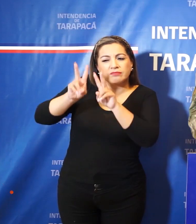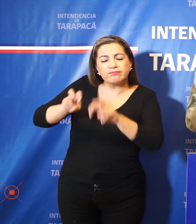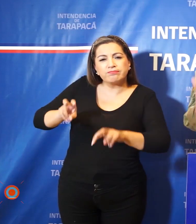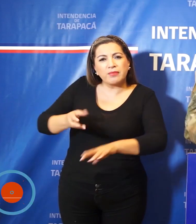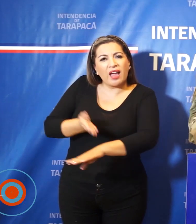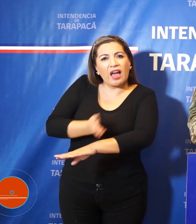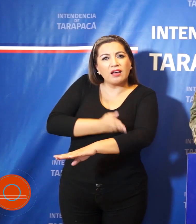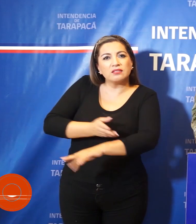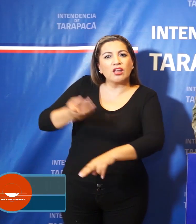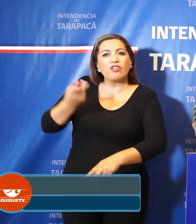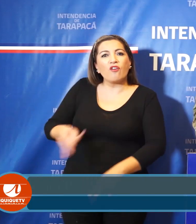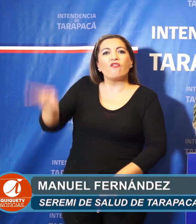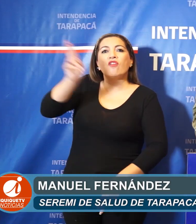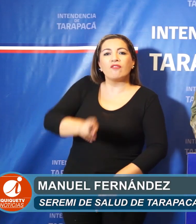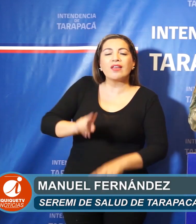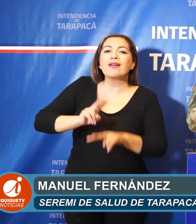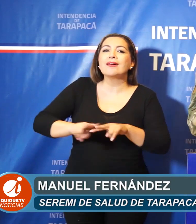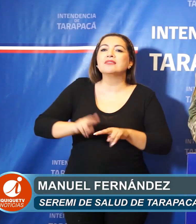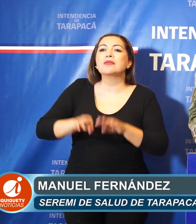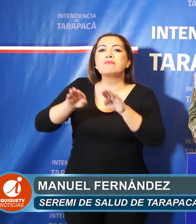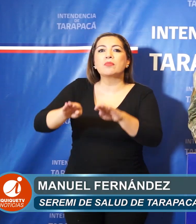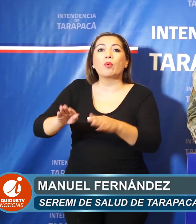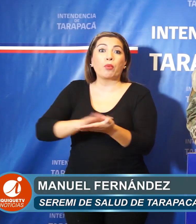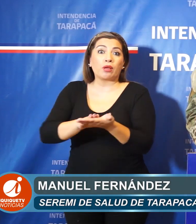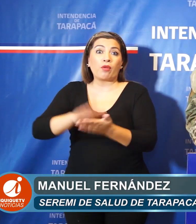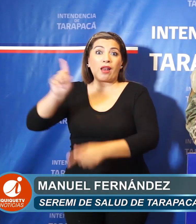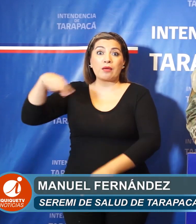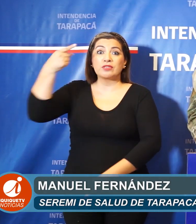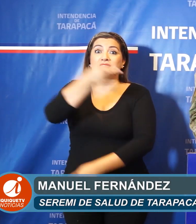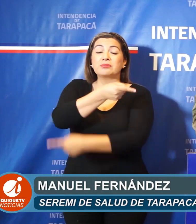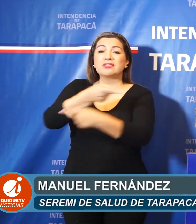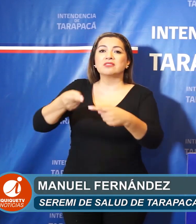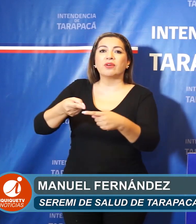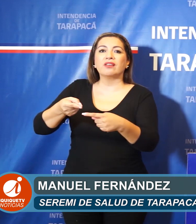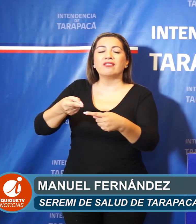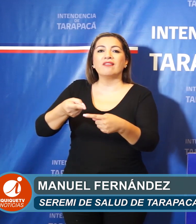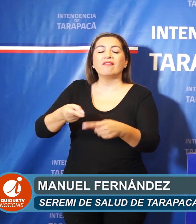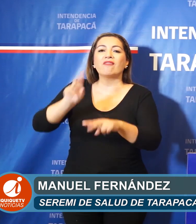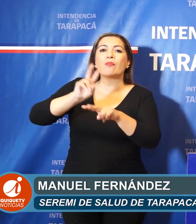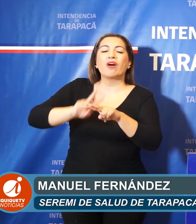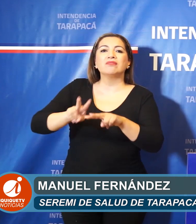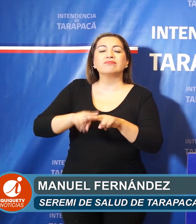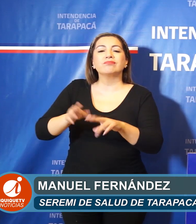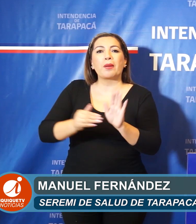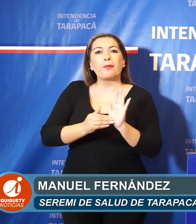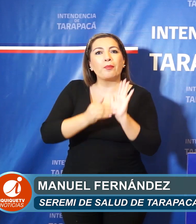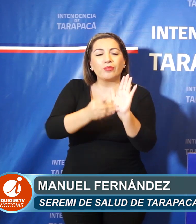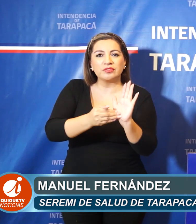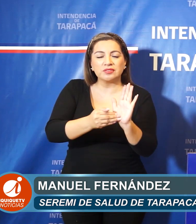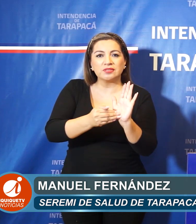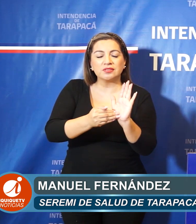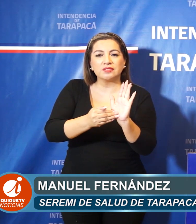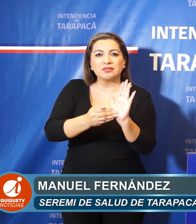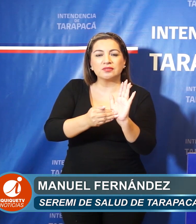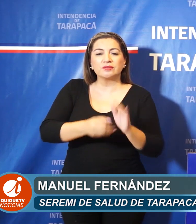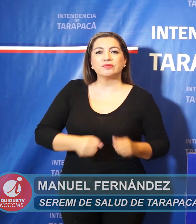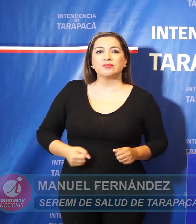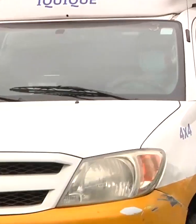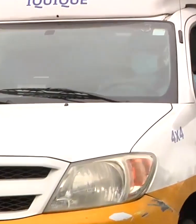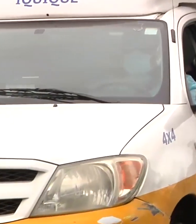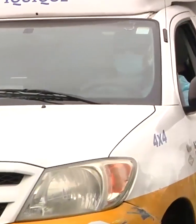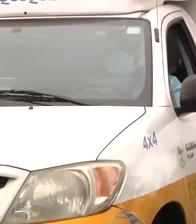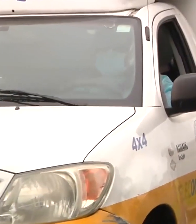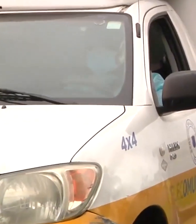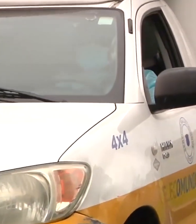de volver a implementar la medida. La próxima semana vamos a revisar los resultados obtenidos en el estudio que hicimos con la